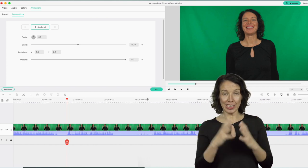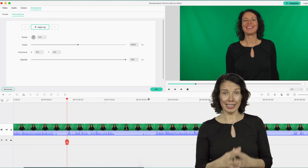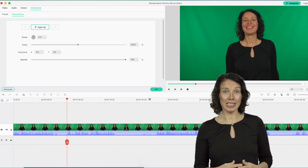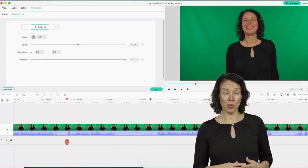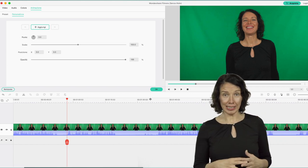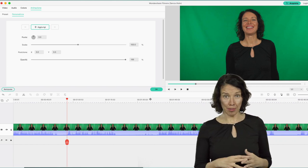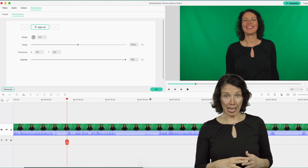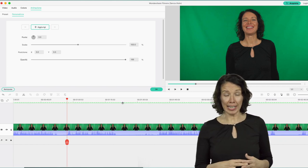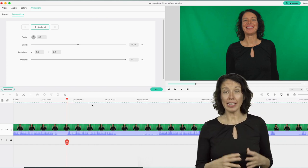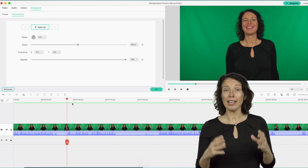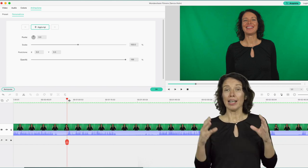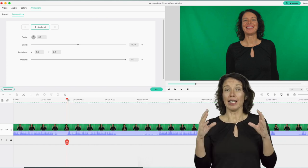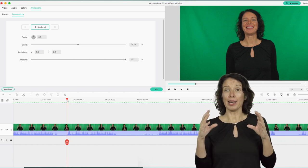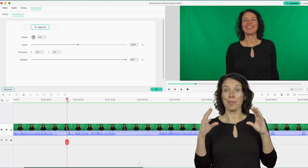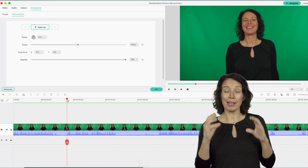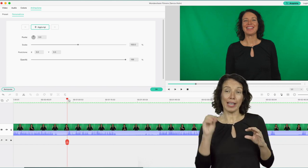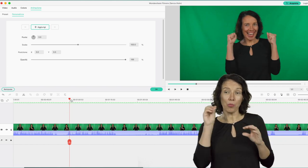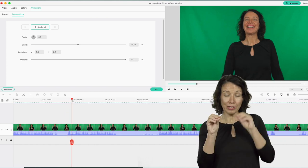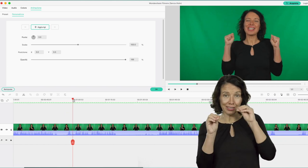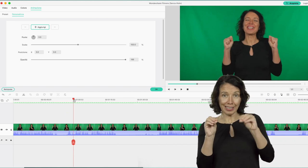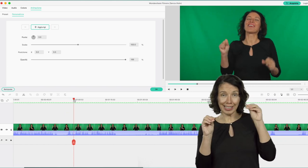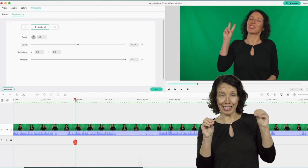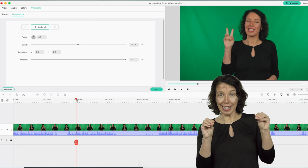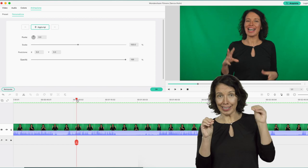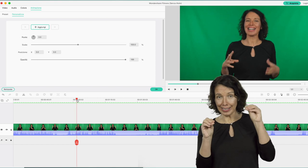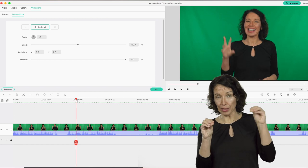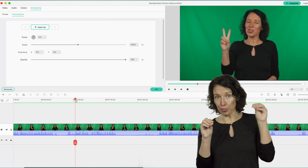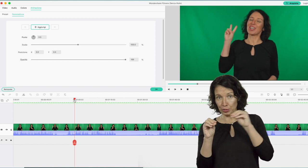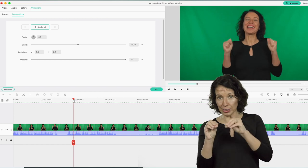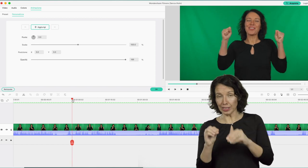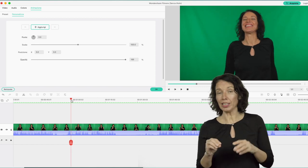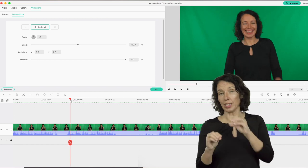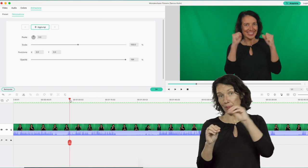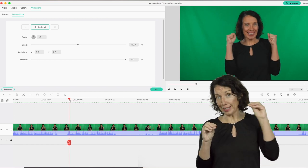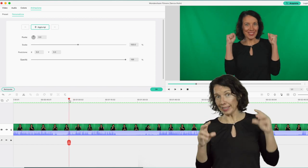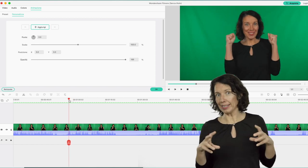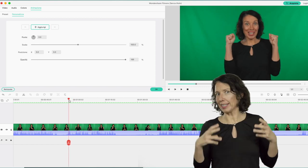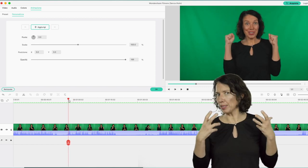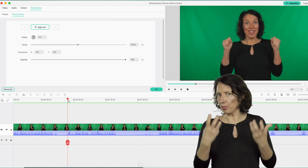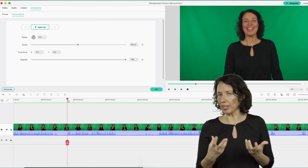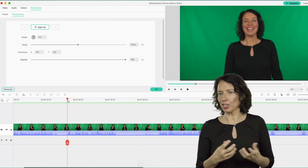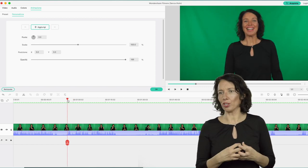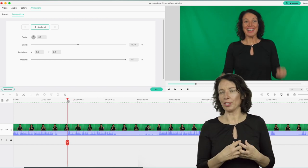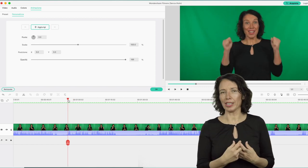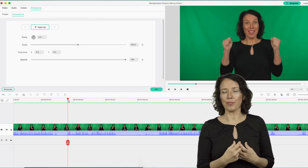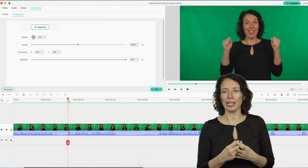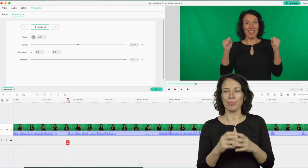tantissimo la timeline perché quando andrai a creare i puntini, i pallini che simboleggiano i keyframe